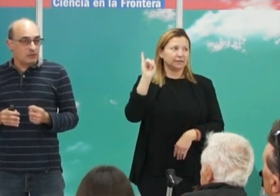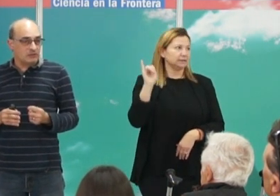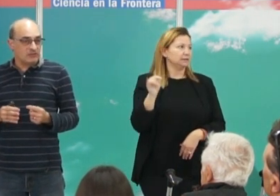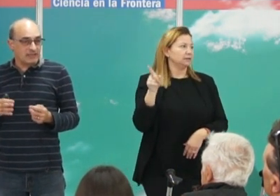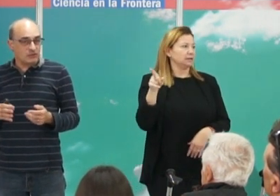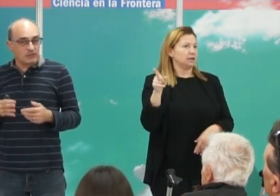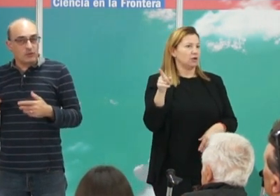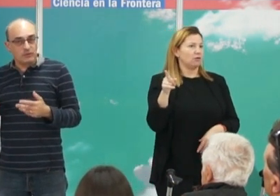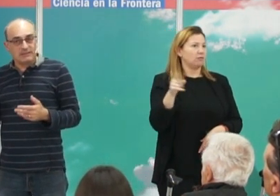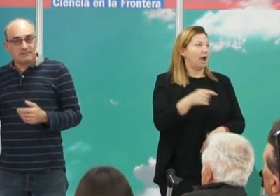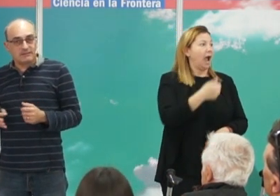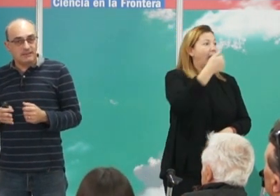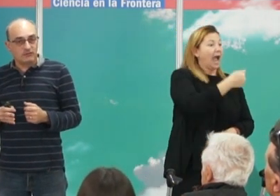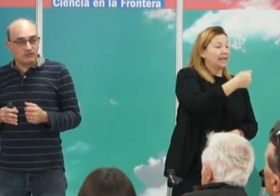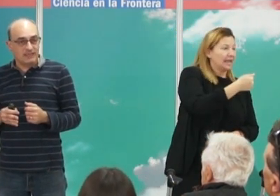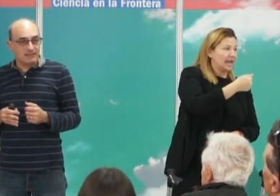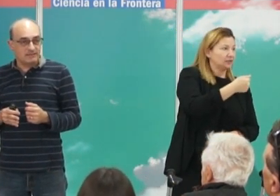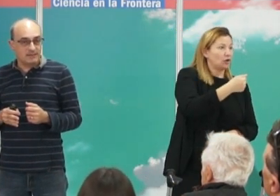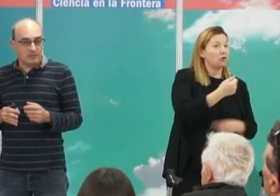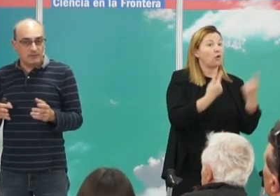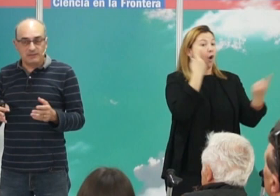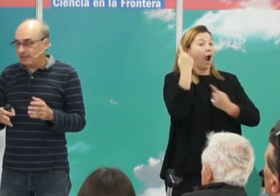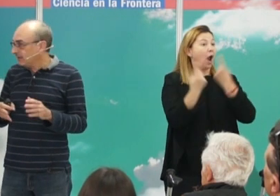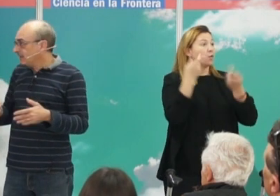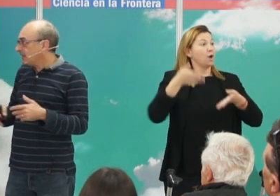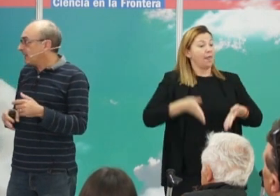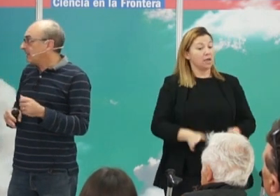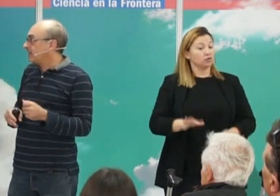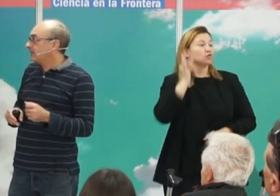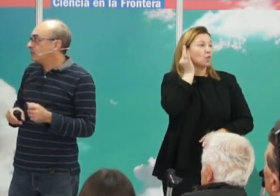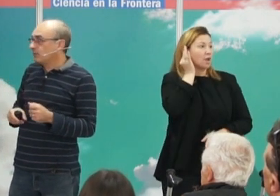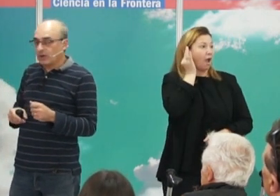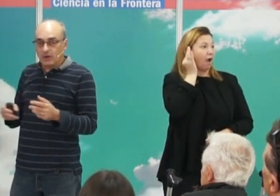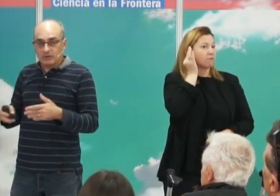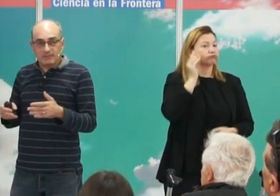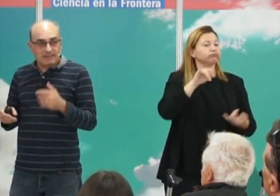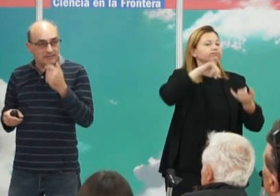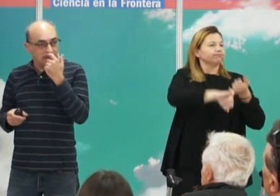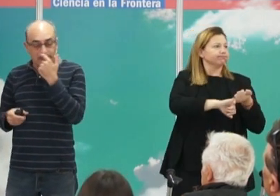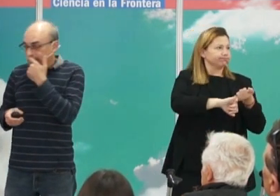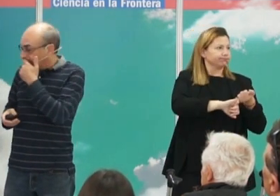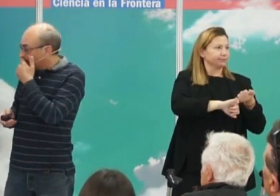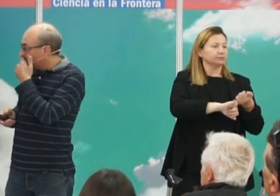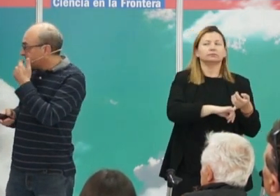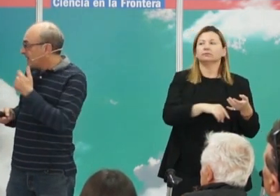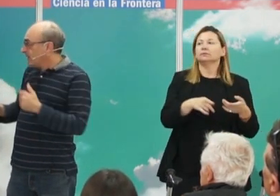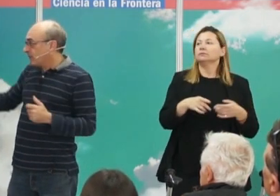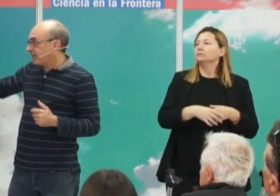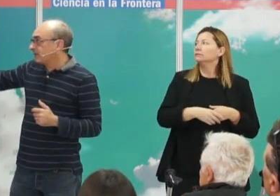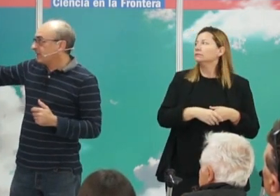Akhenatón se casó con algunas de sus hijas y probablemente tuvo también descendencia.